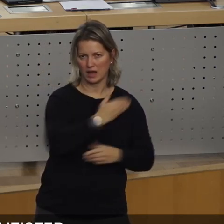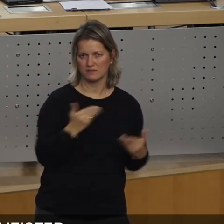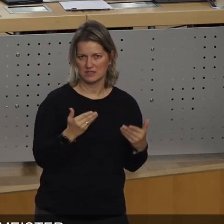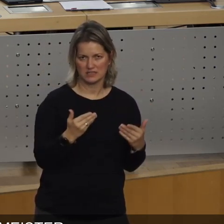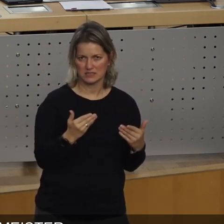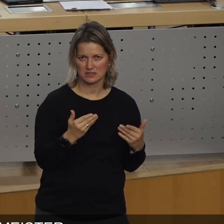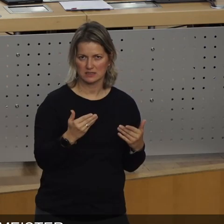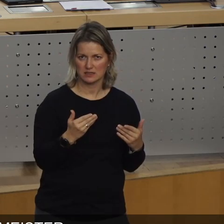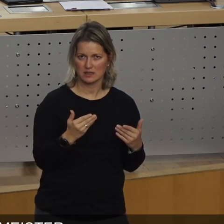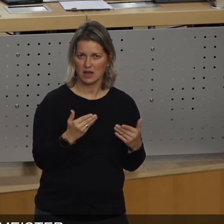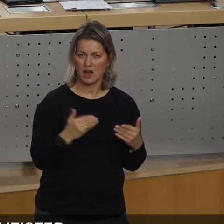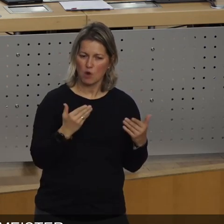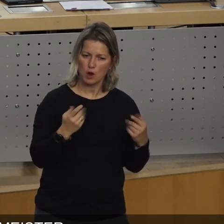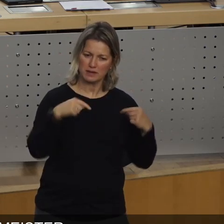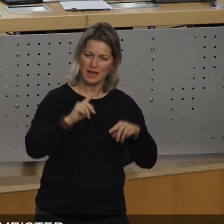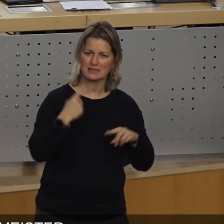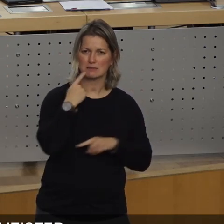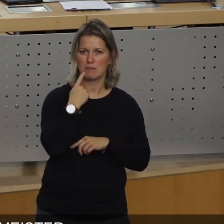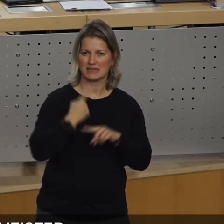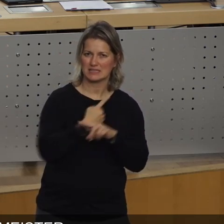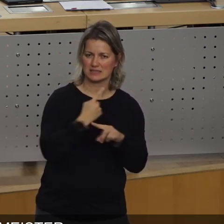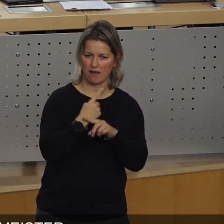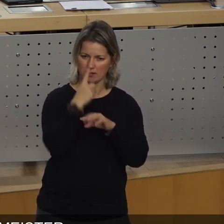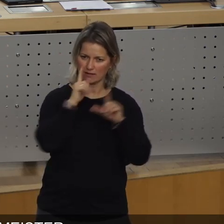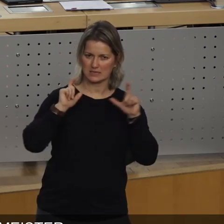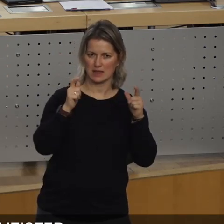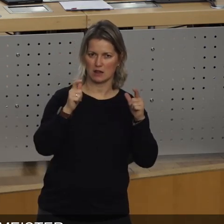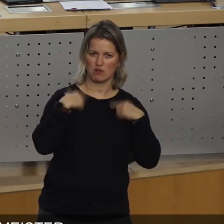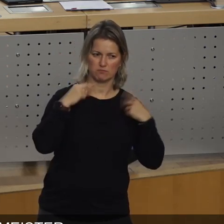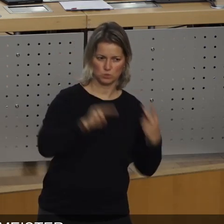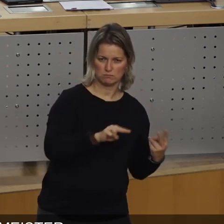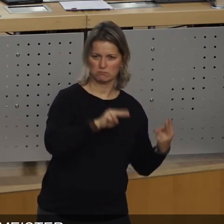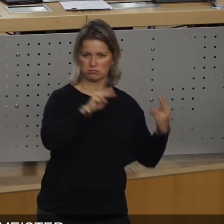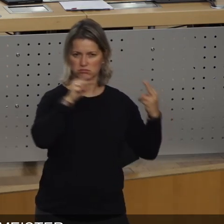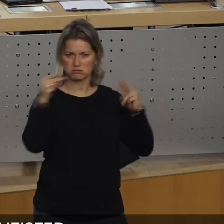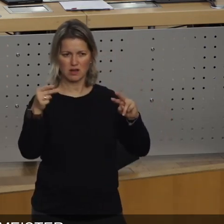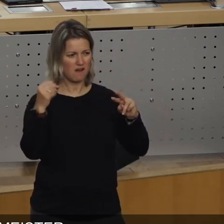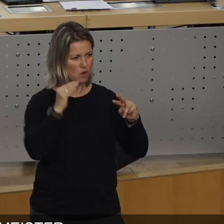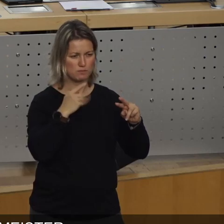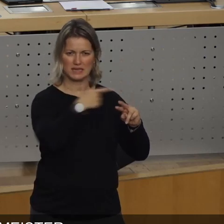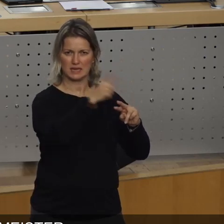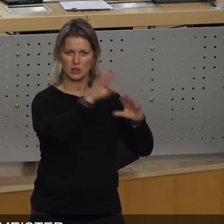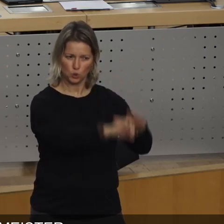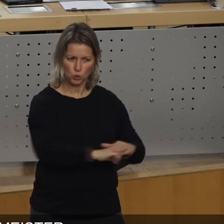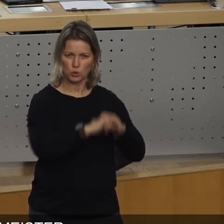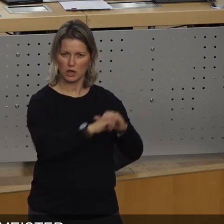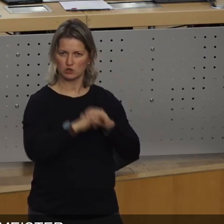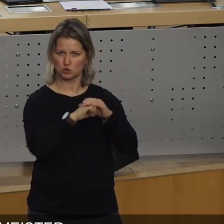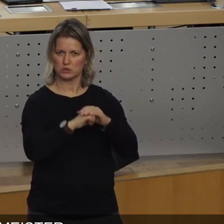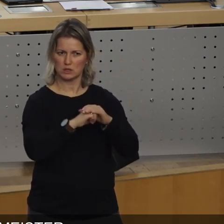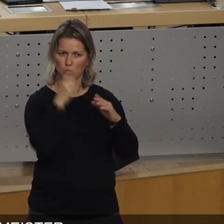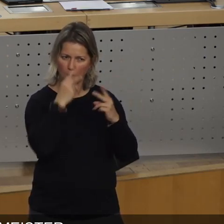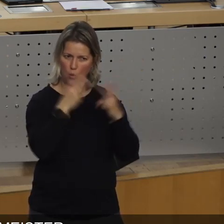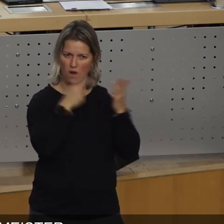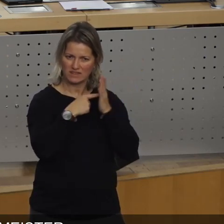gesellschaftlichen Transformationsprozess wirklich eine Unterstützung zu geben, dass wir Dresden in